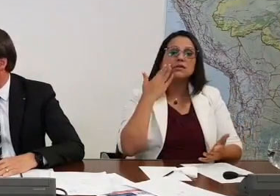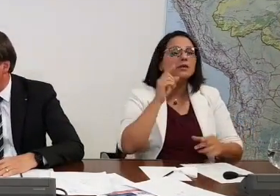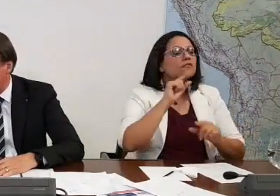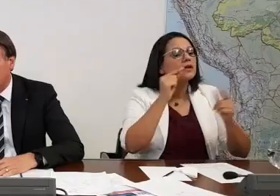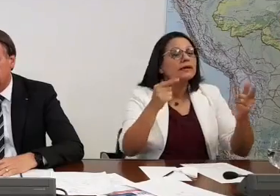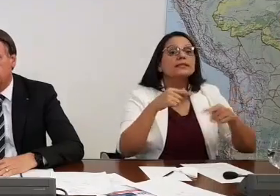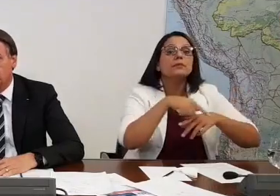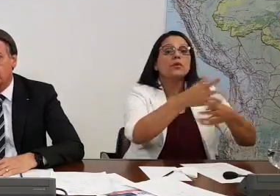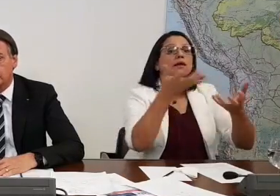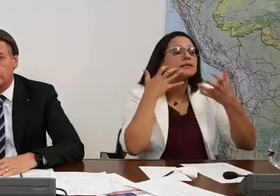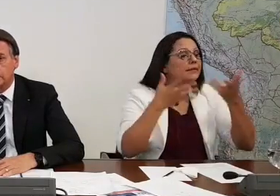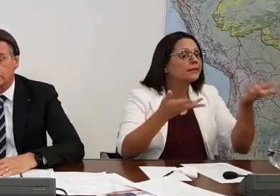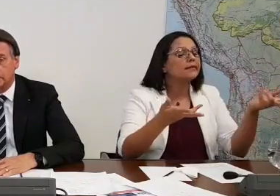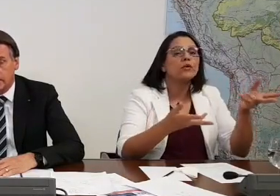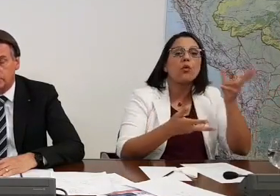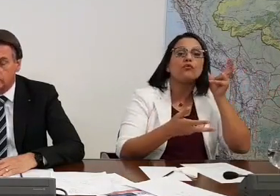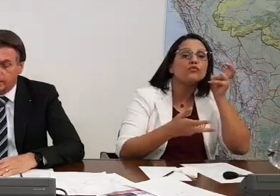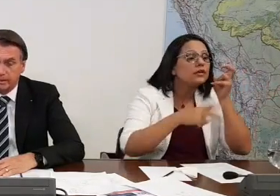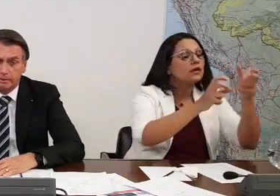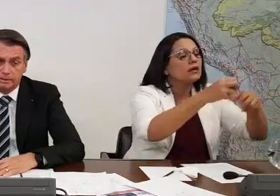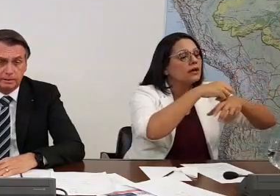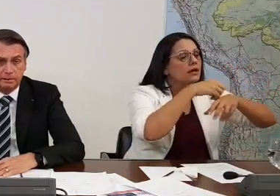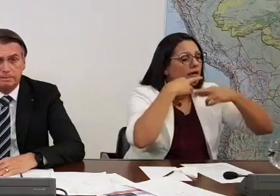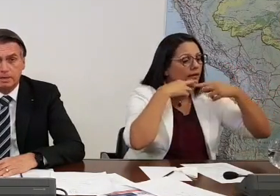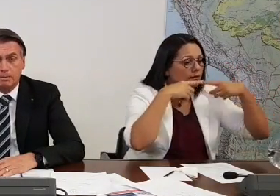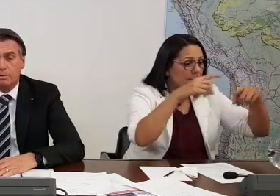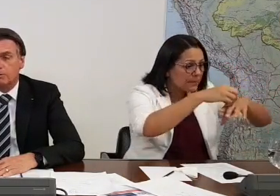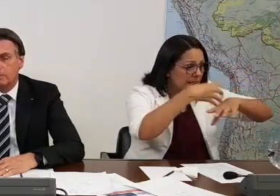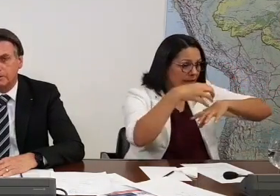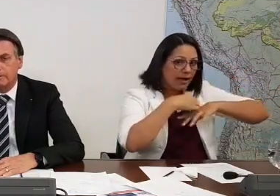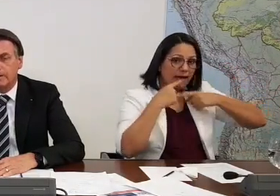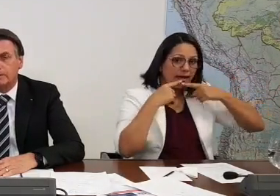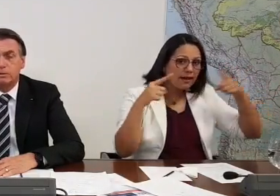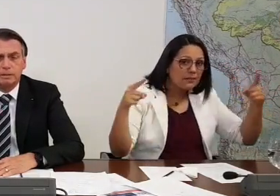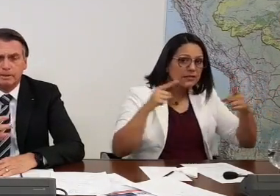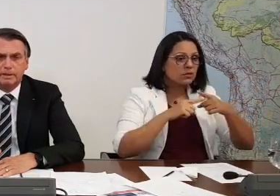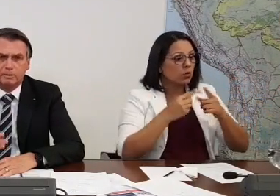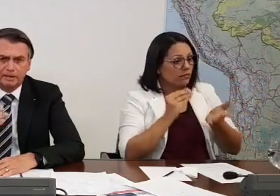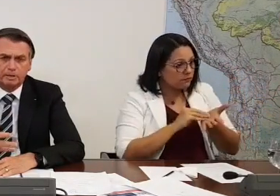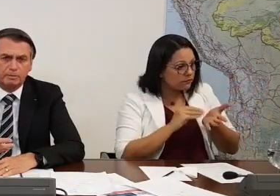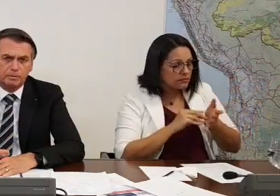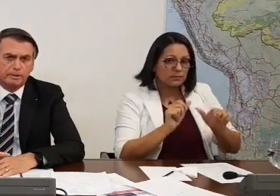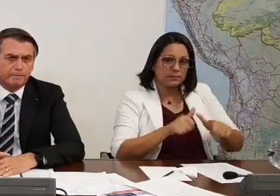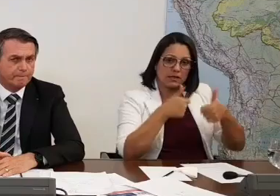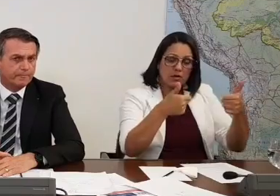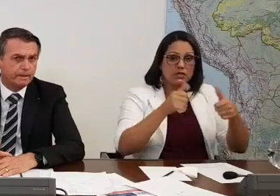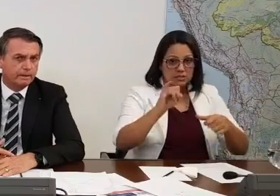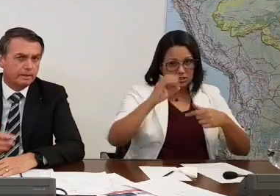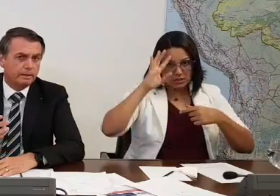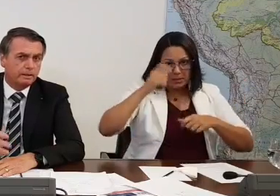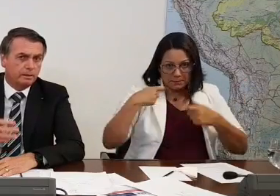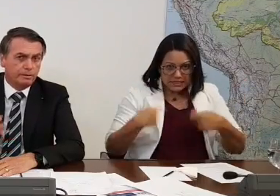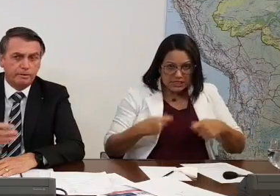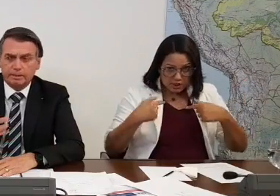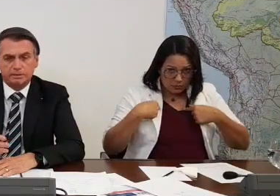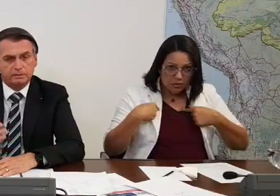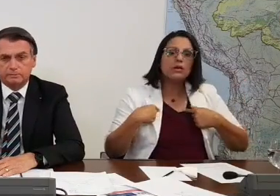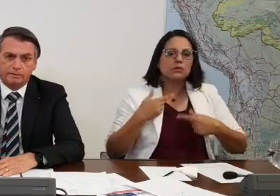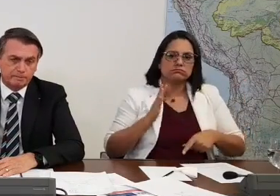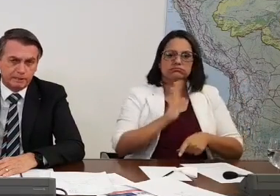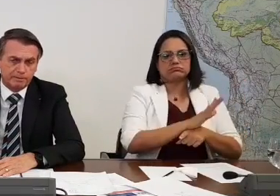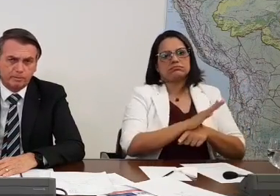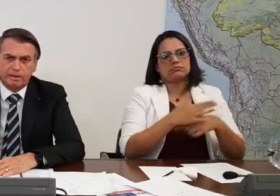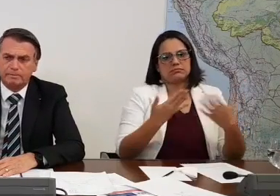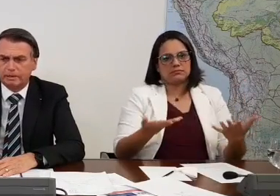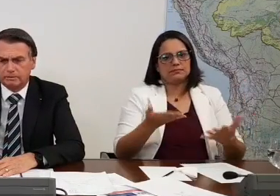reclamação. Que a vai ouvir do nosso pessoal do Exército alguma reclamação. Alguma coisa que pode ser melhorada, que depender do Presidente da República. Obviamente,